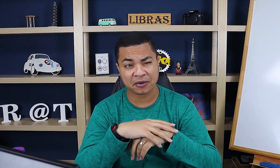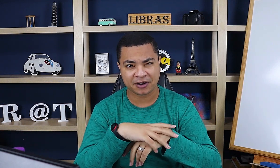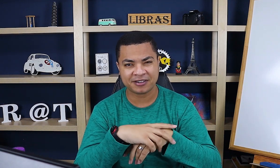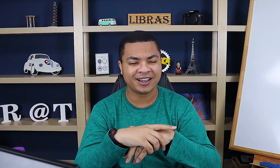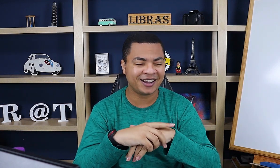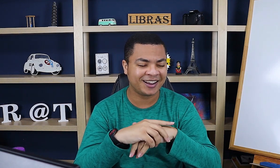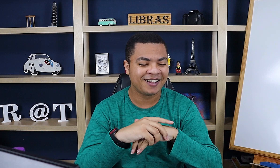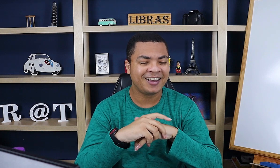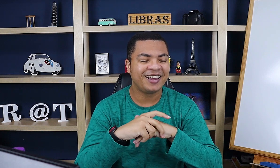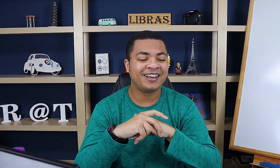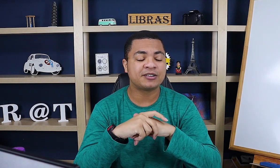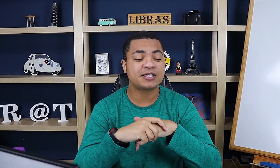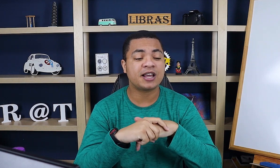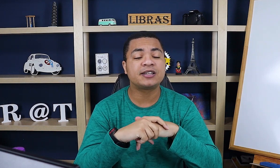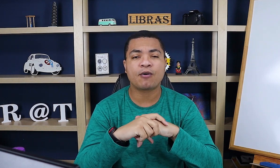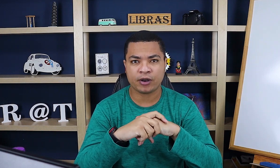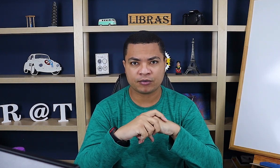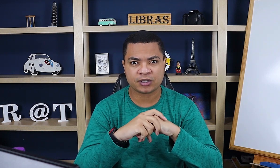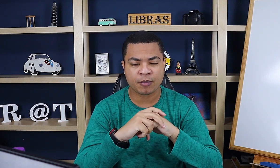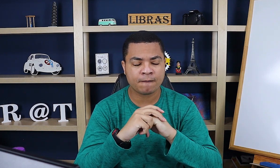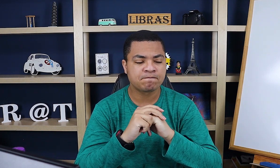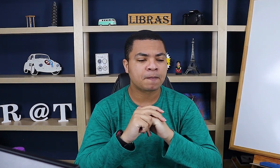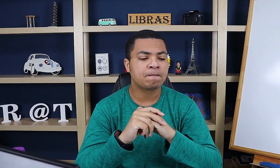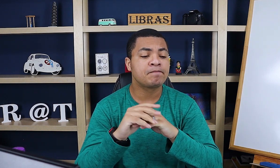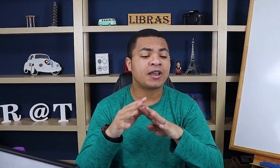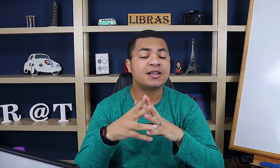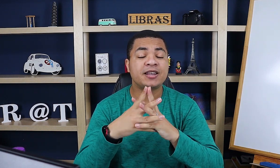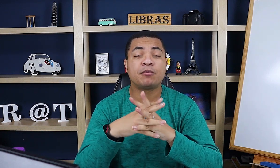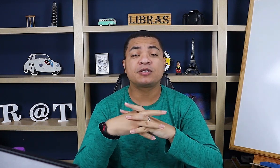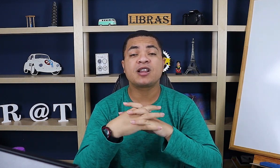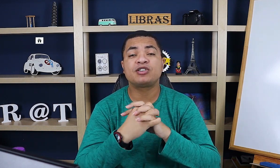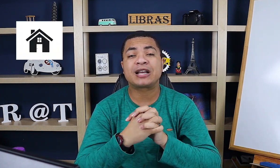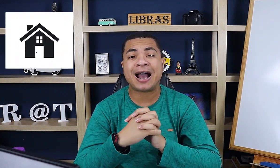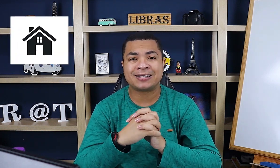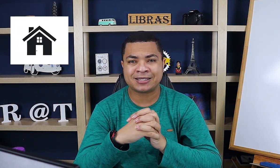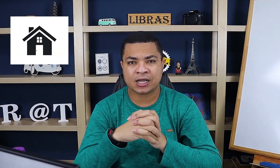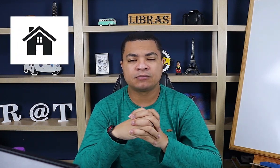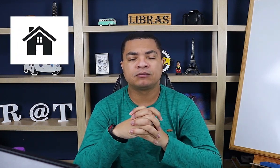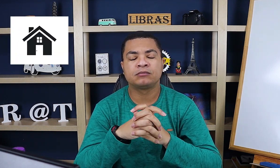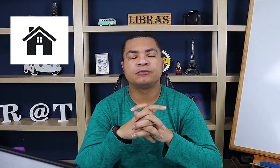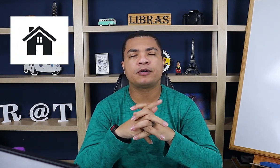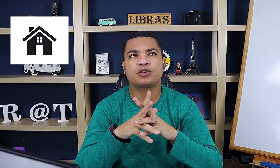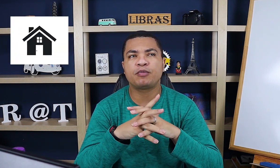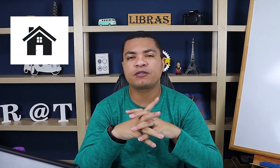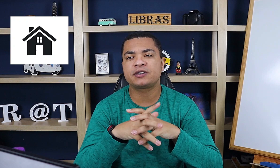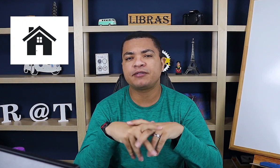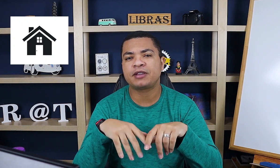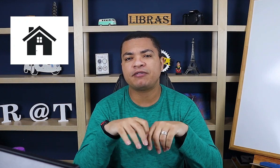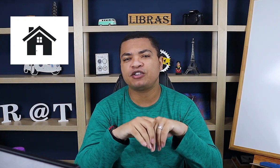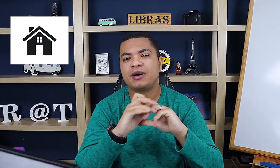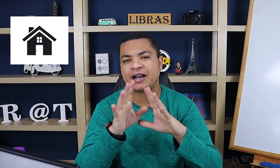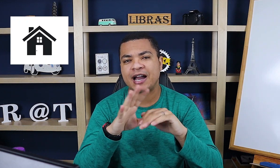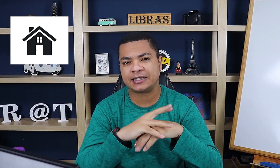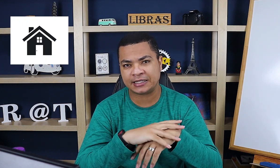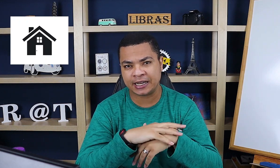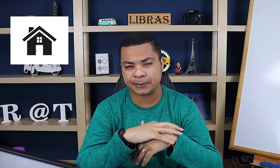Iônico. Então, sinais icônicos, tá bom? Exemplo, sinal de casa. Vamos supor que você tá vendo uma casa, né?